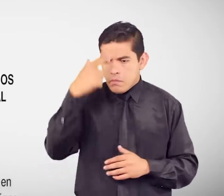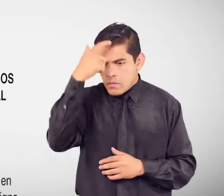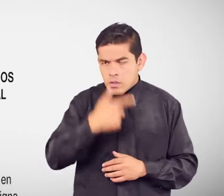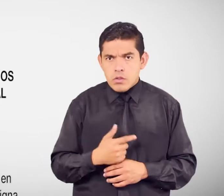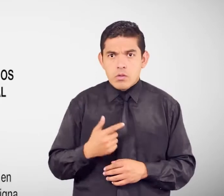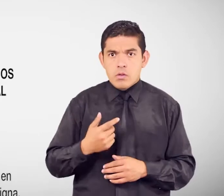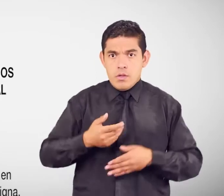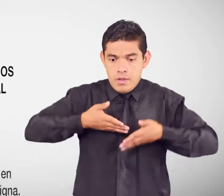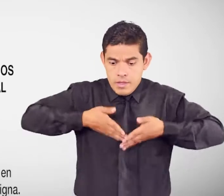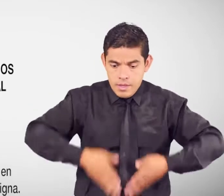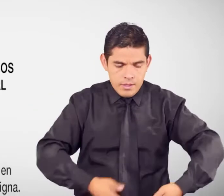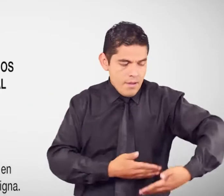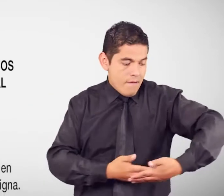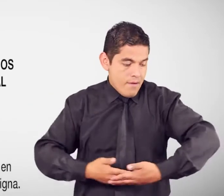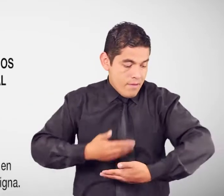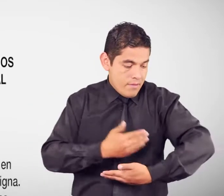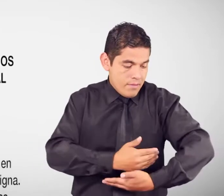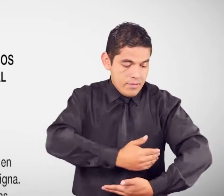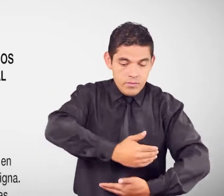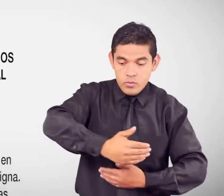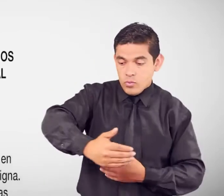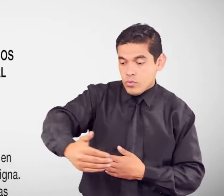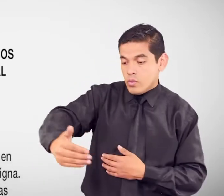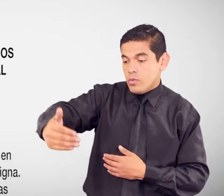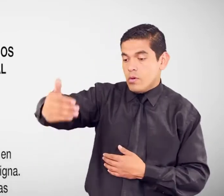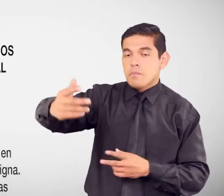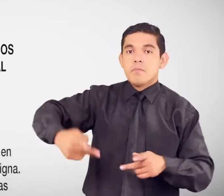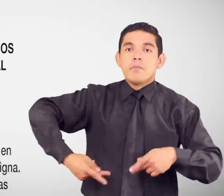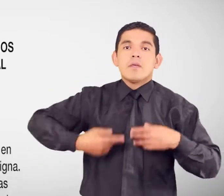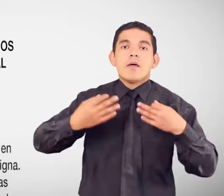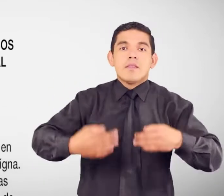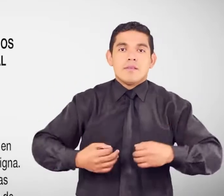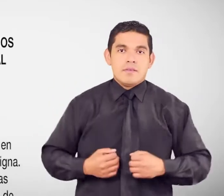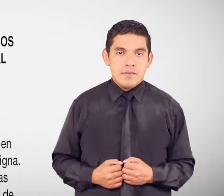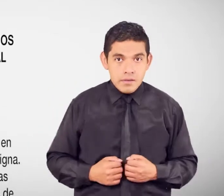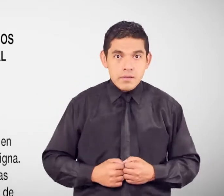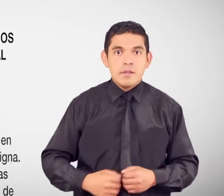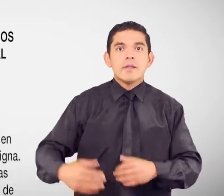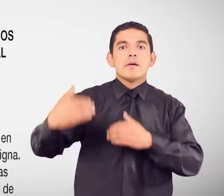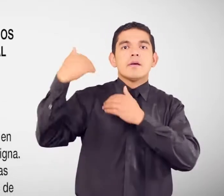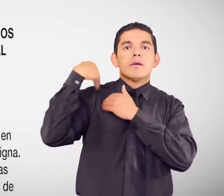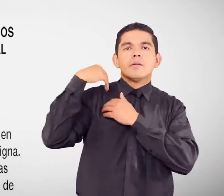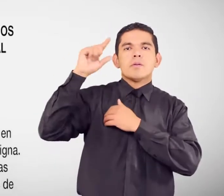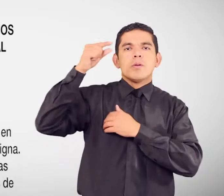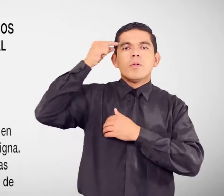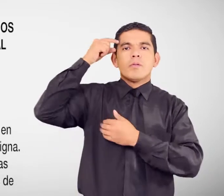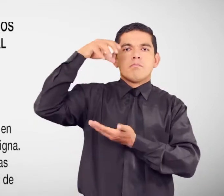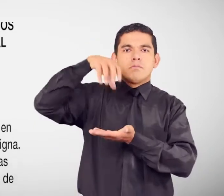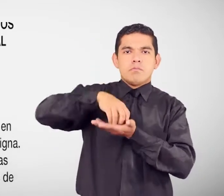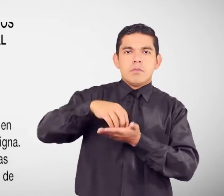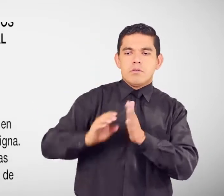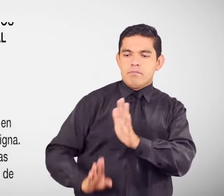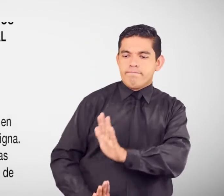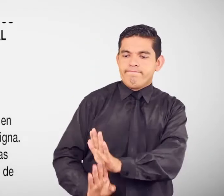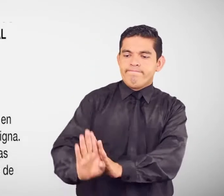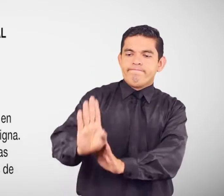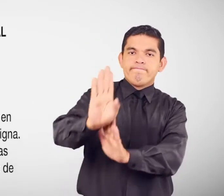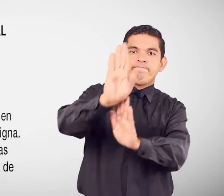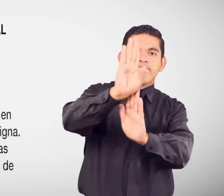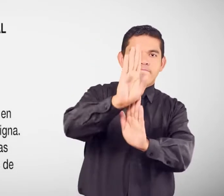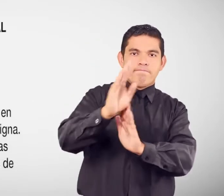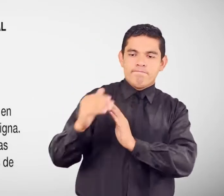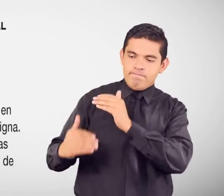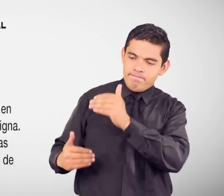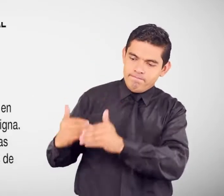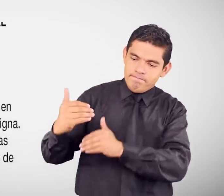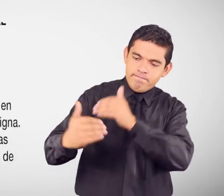Tienen derecho a una vida digna El Estado garantizará El desarrollo De las personas Durante las diferentes etapas De su ciclo de vida